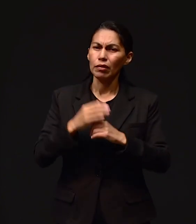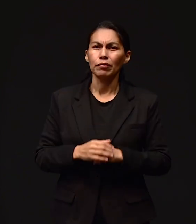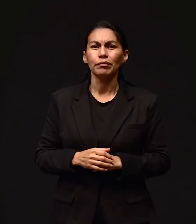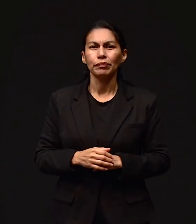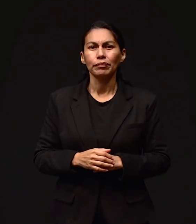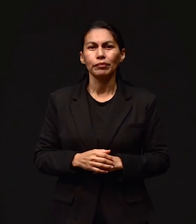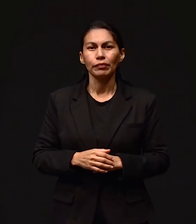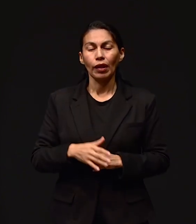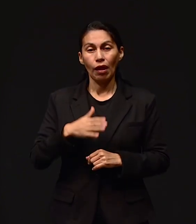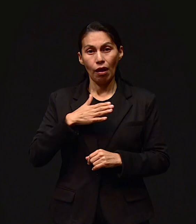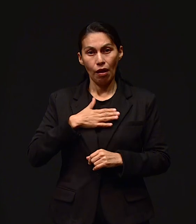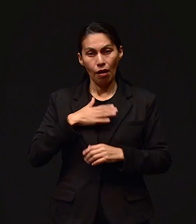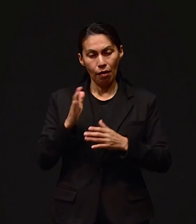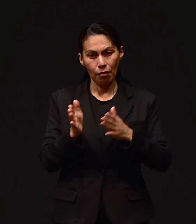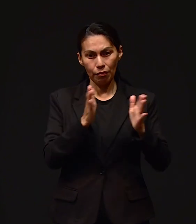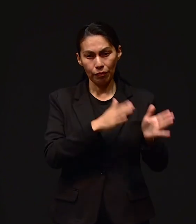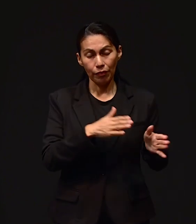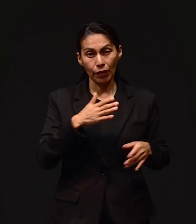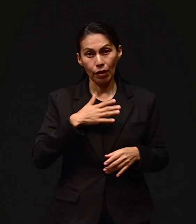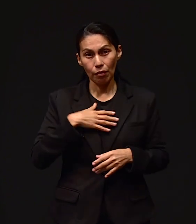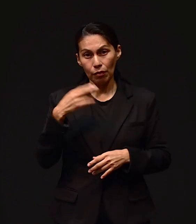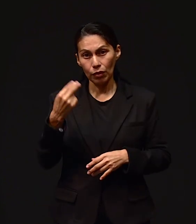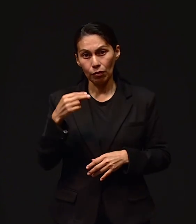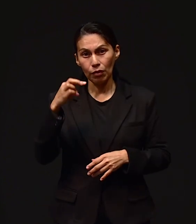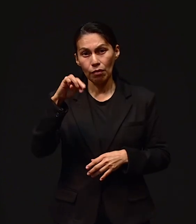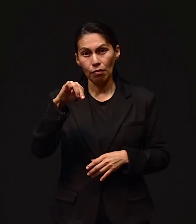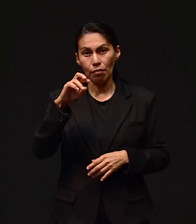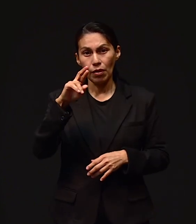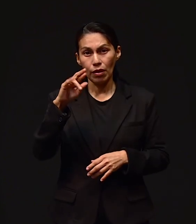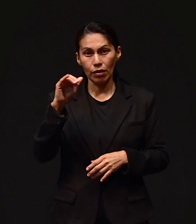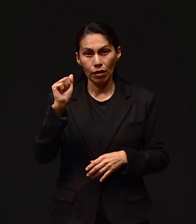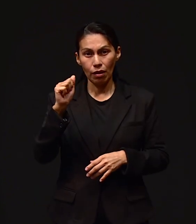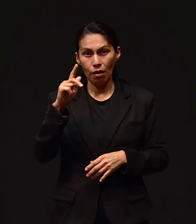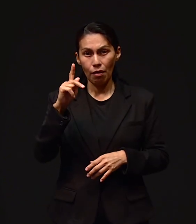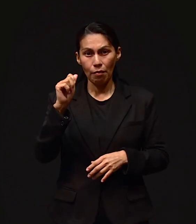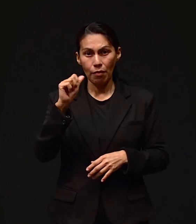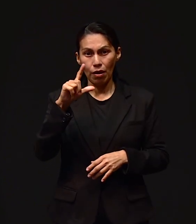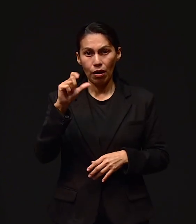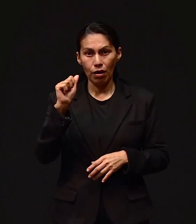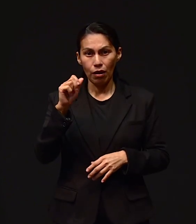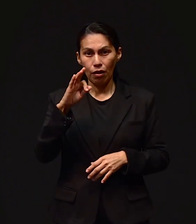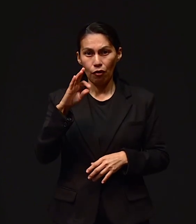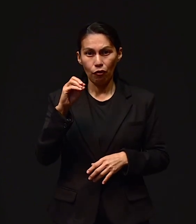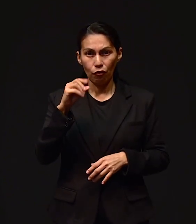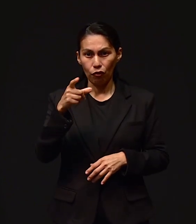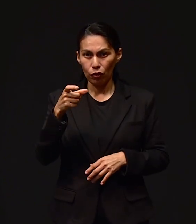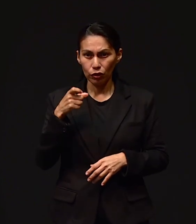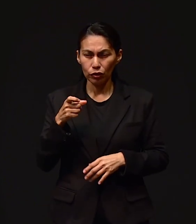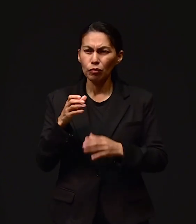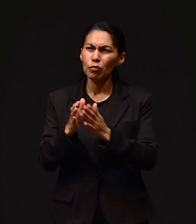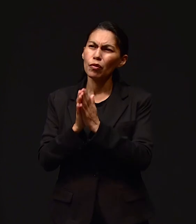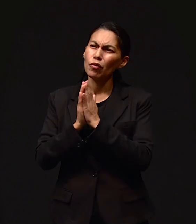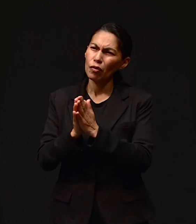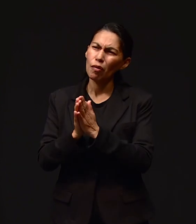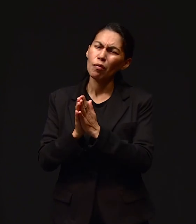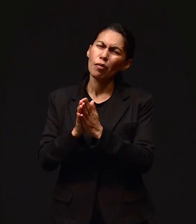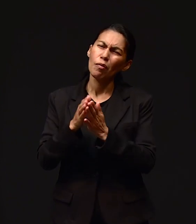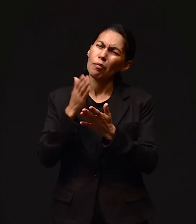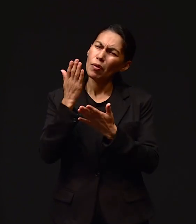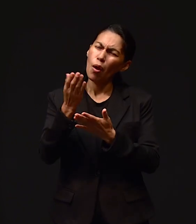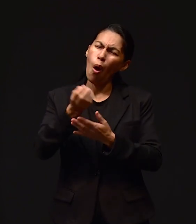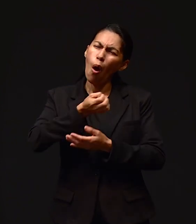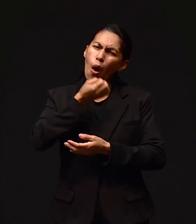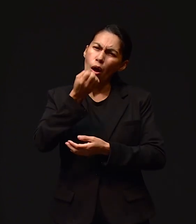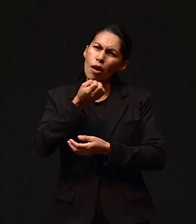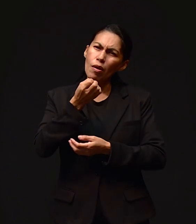Soy María Palafox Por favor pueden orar por Samuel Palafox Necesita tomar las mejores